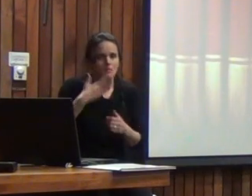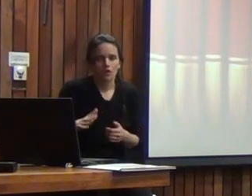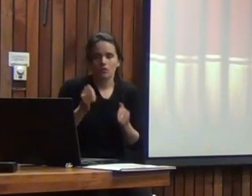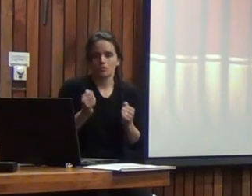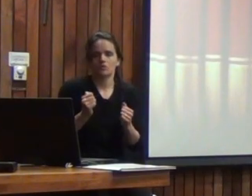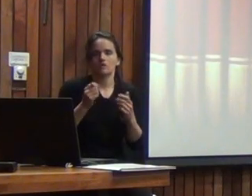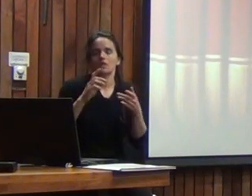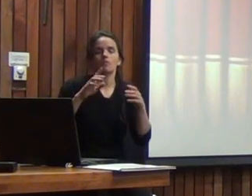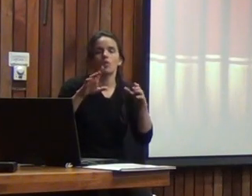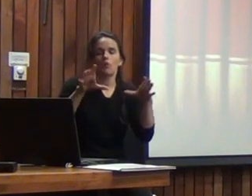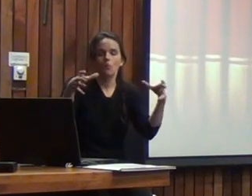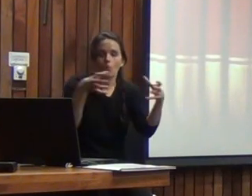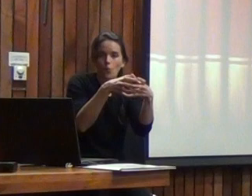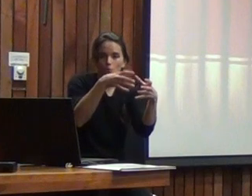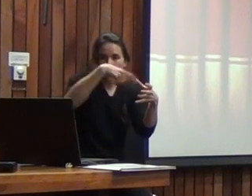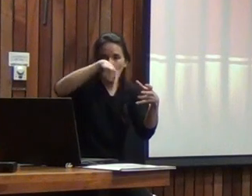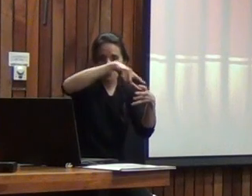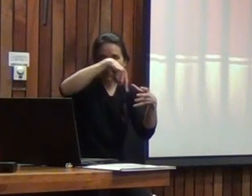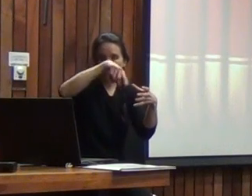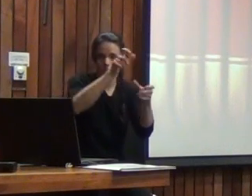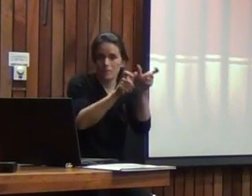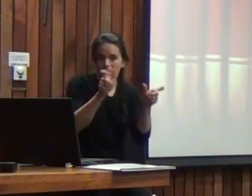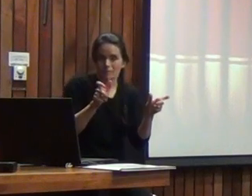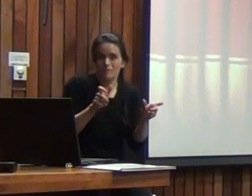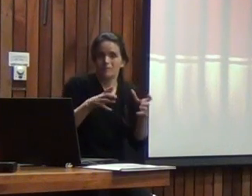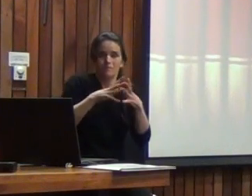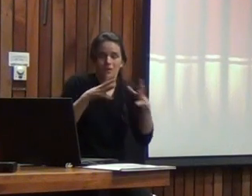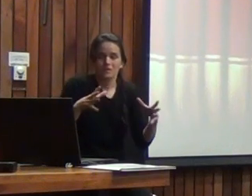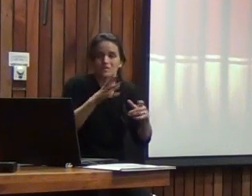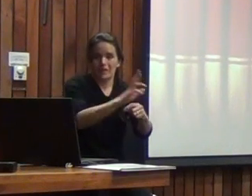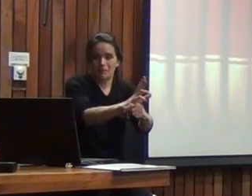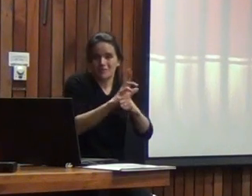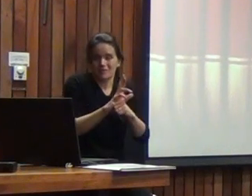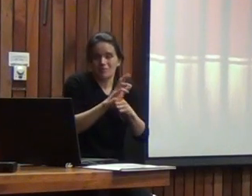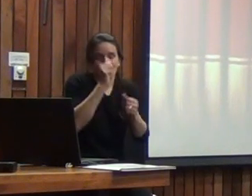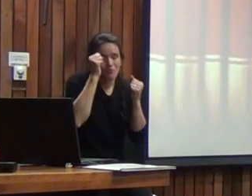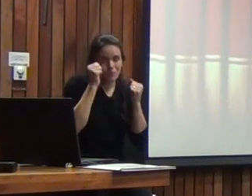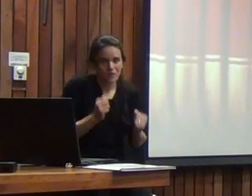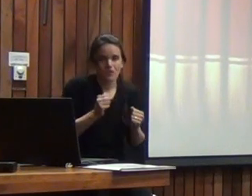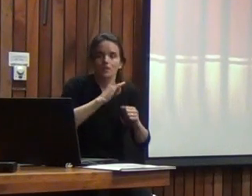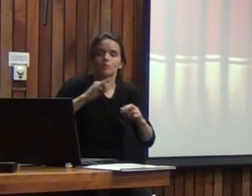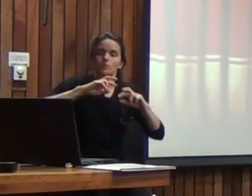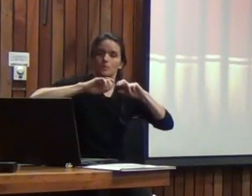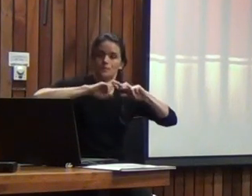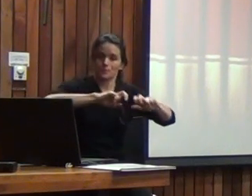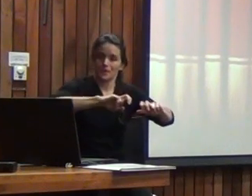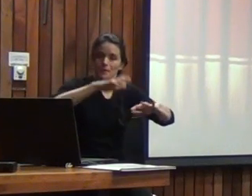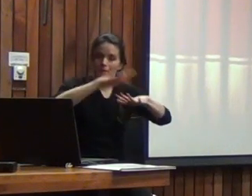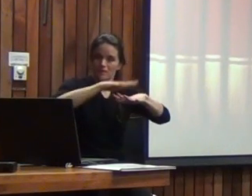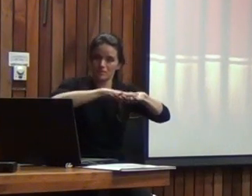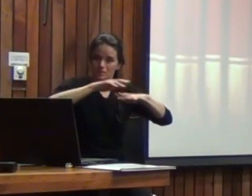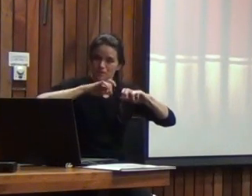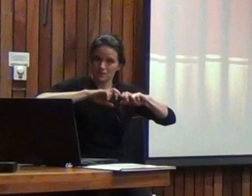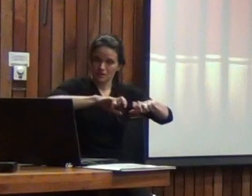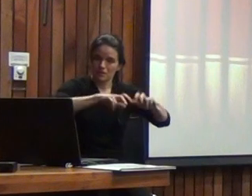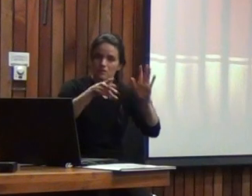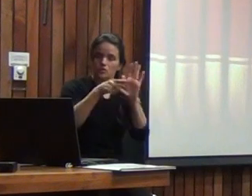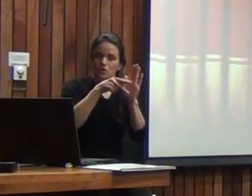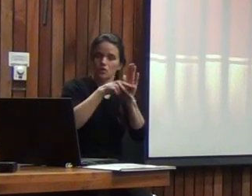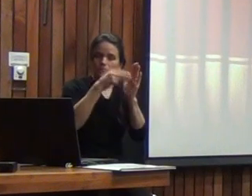una muestra lo más representativa posible y lo que sí podemos decir es que el análisis luego matemático de las normas nos permitió